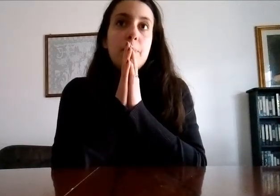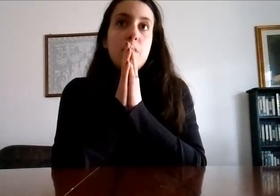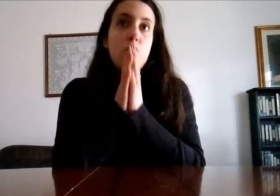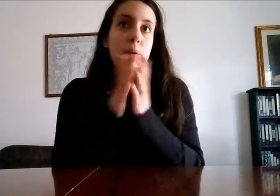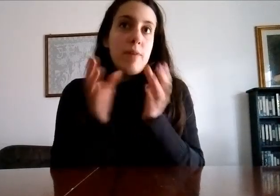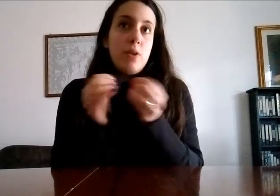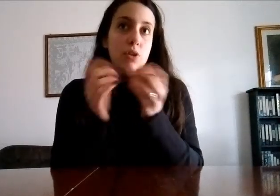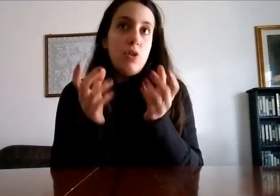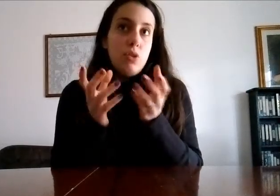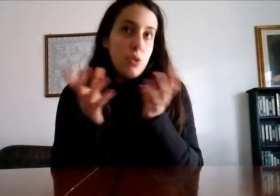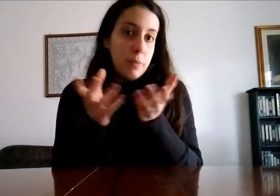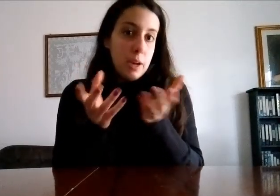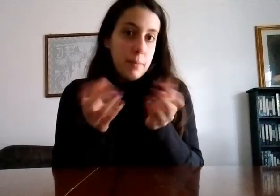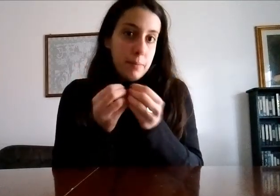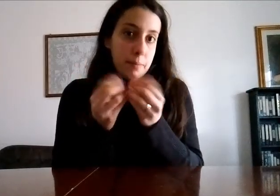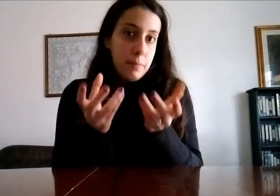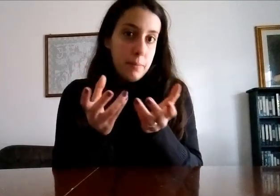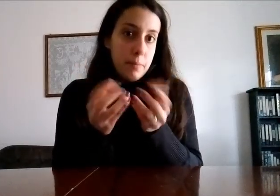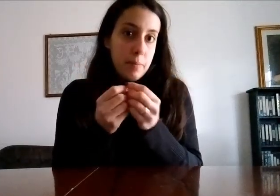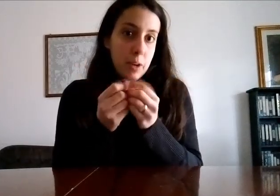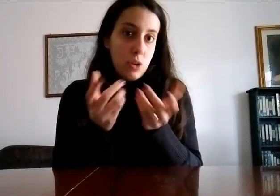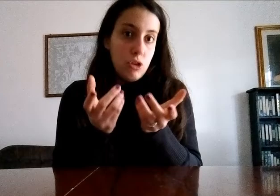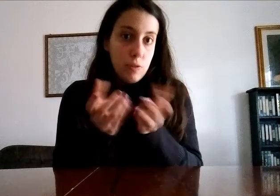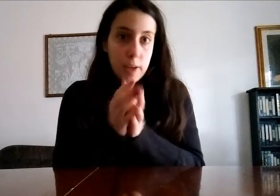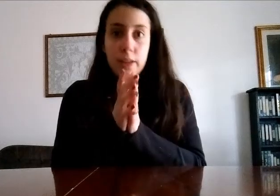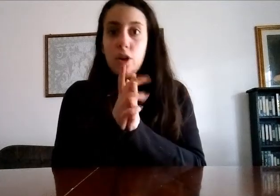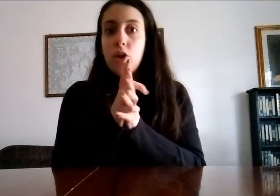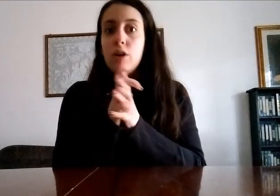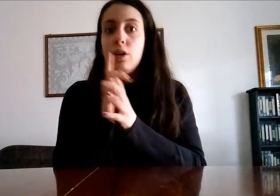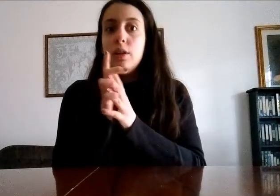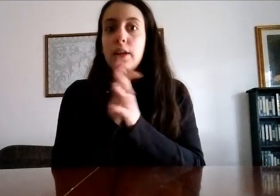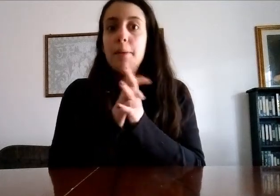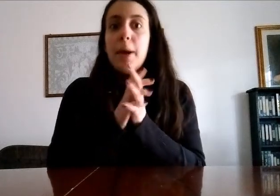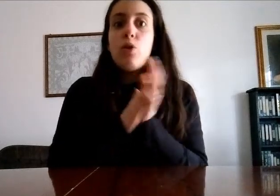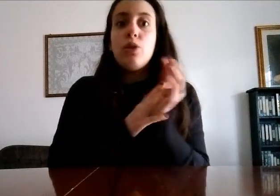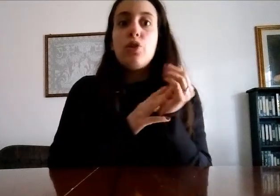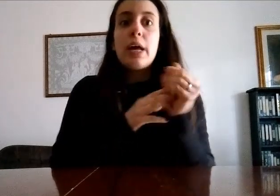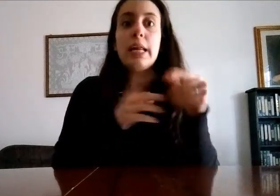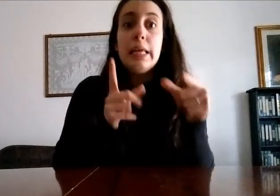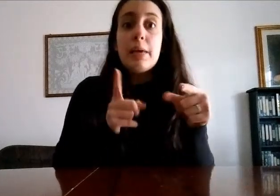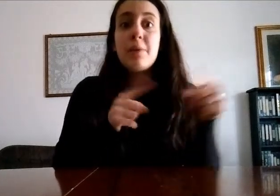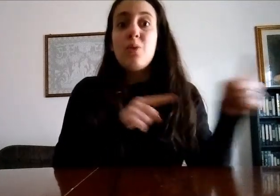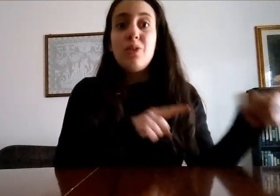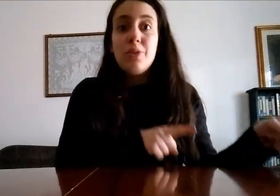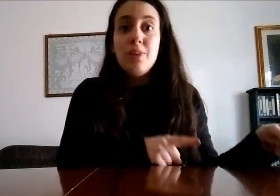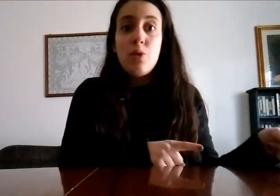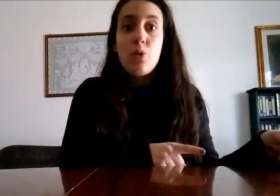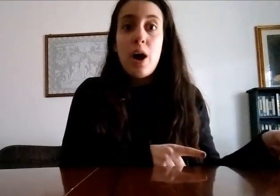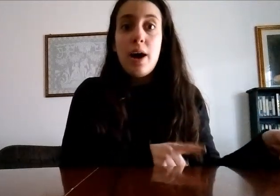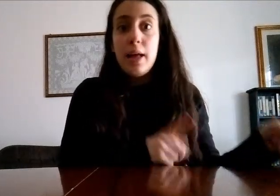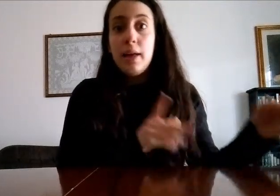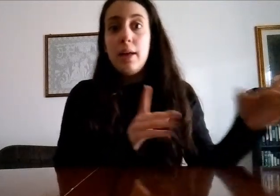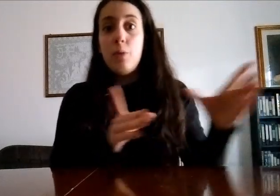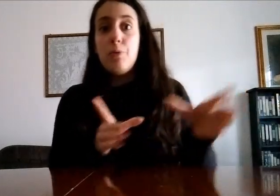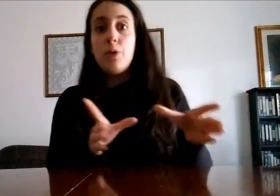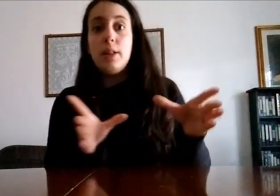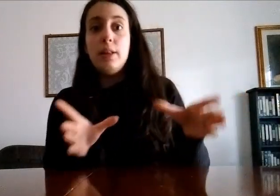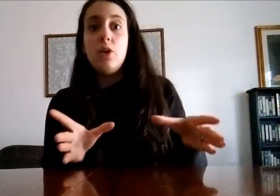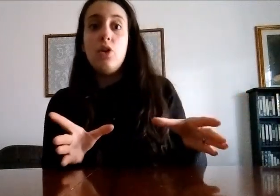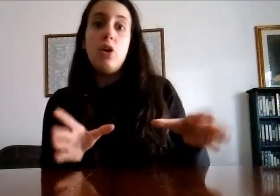come fanno di solito persone civili no? dire ma no questo cane ringhia per questo motivo qua oppure ti dicono